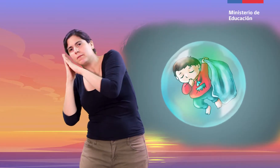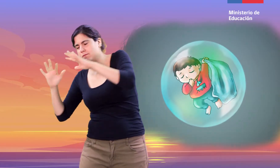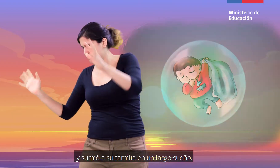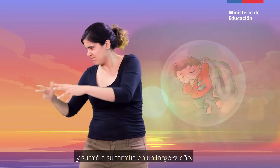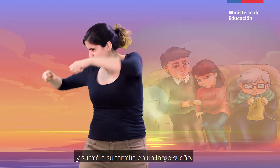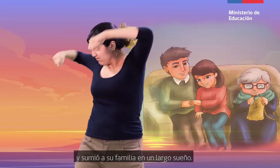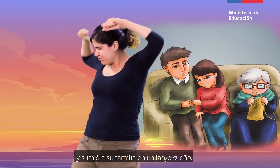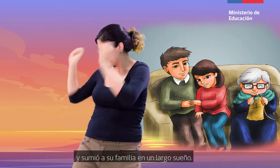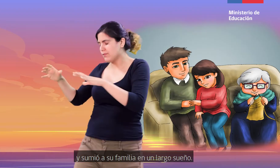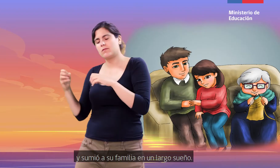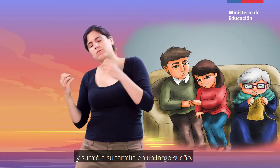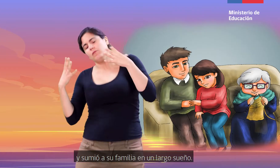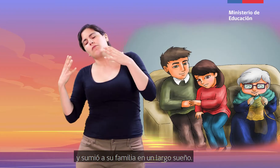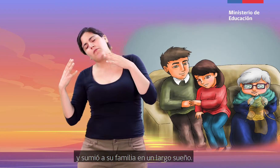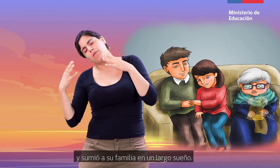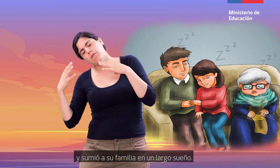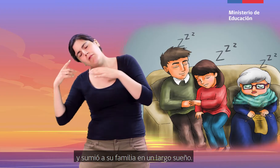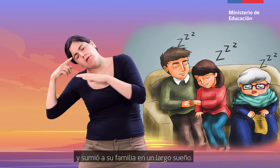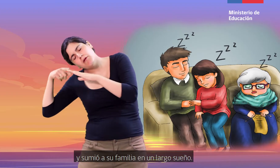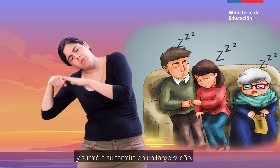y sumió a su familia en un largo sueño.